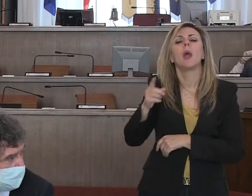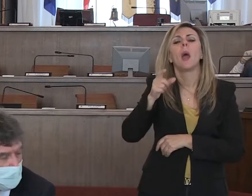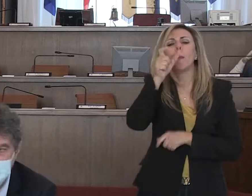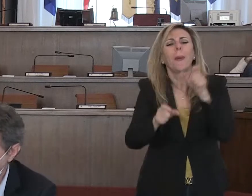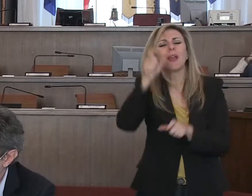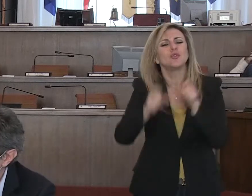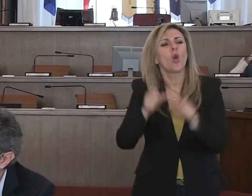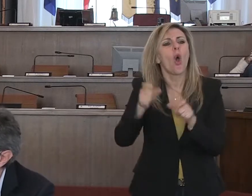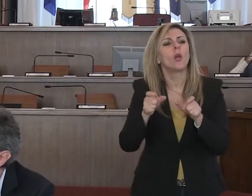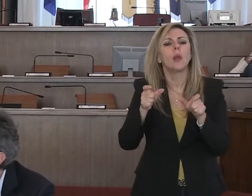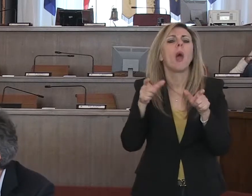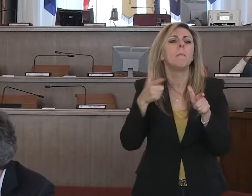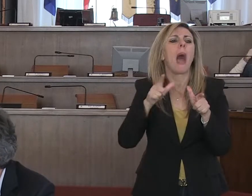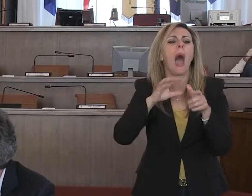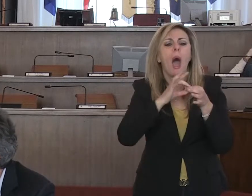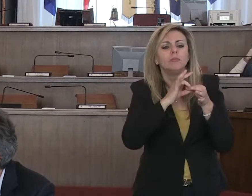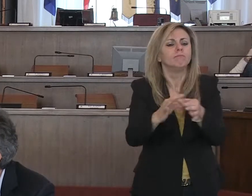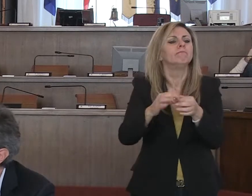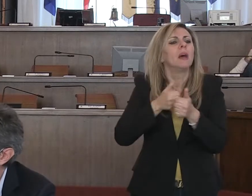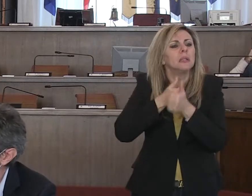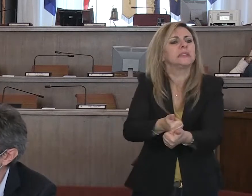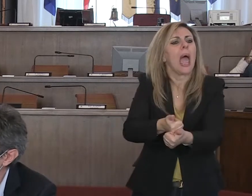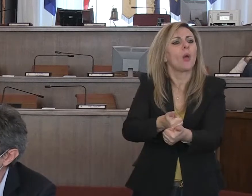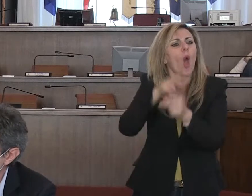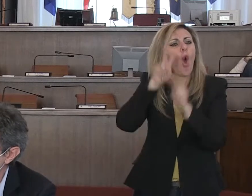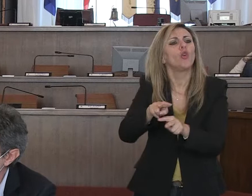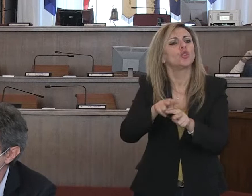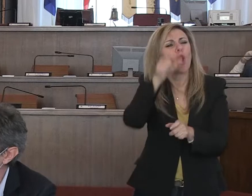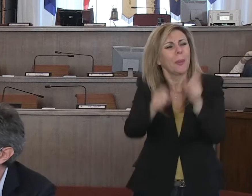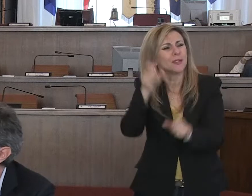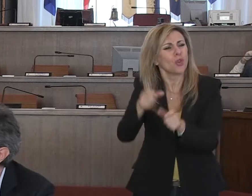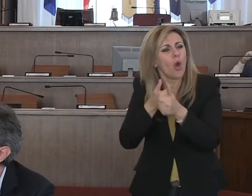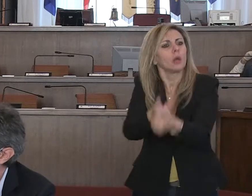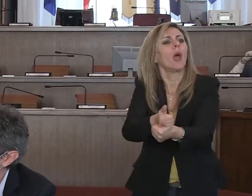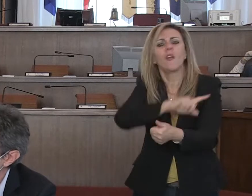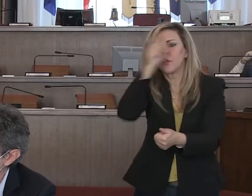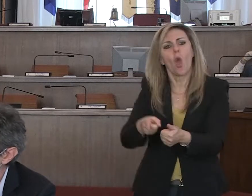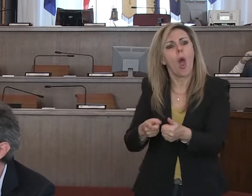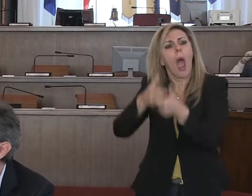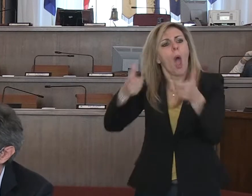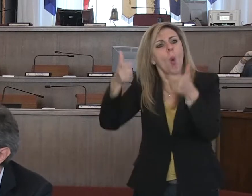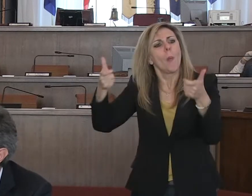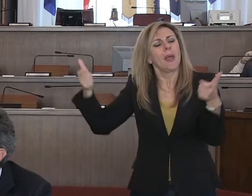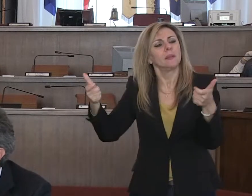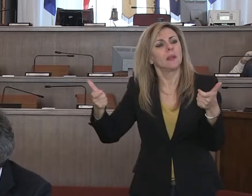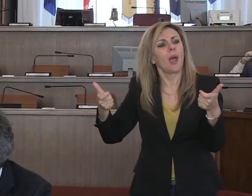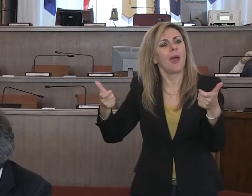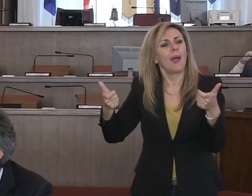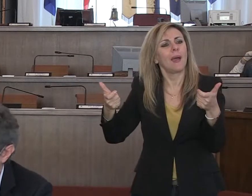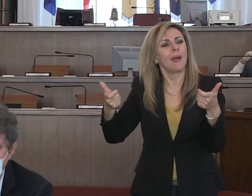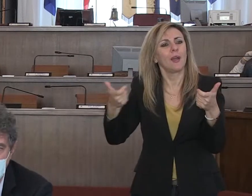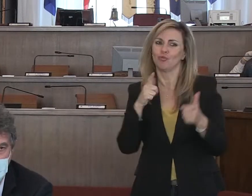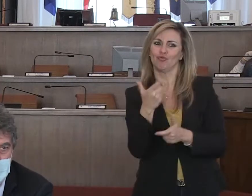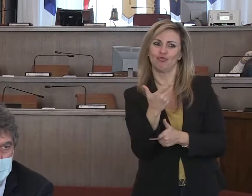che si sta quindi seguendo e tenendo sotto controllo quella catena e quindi oggi sia per rapporto